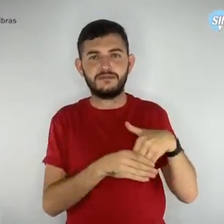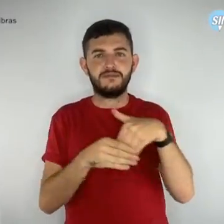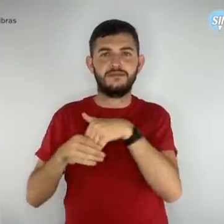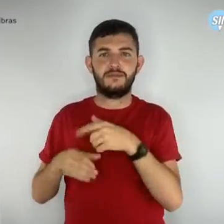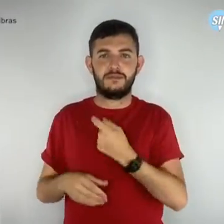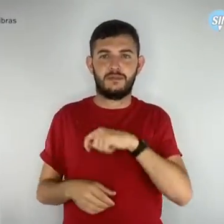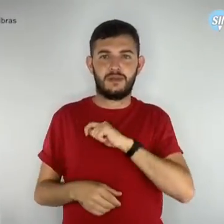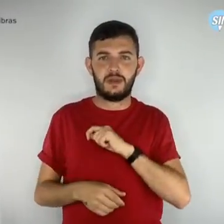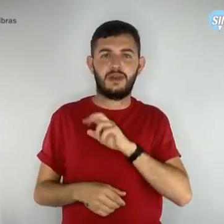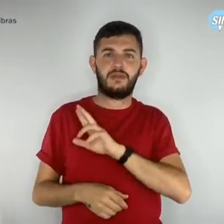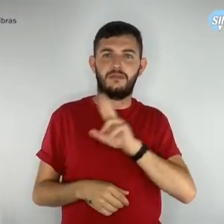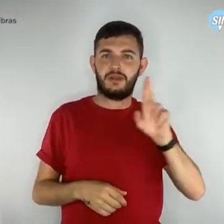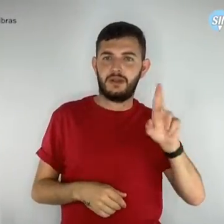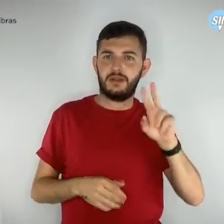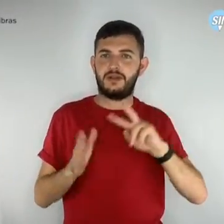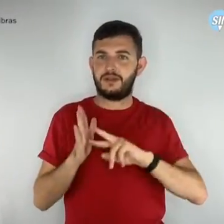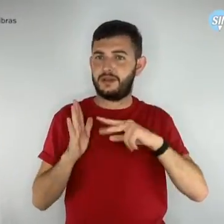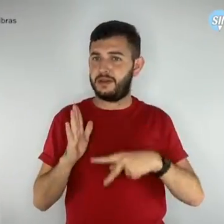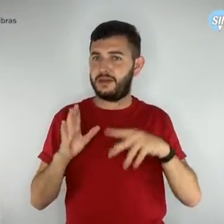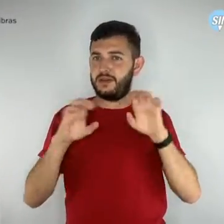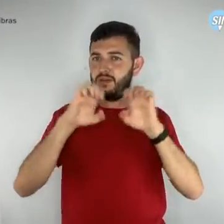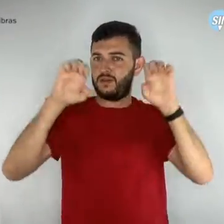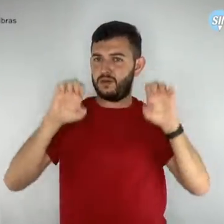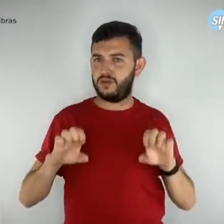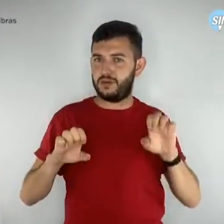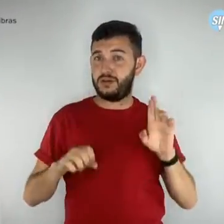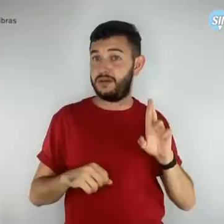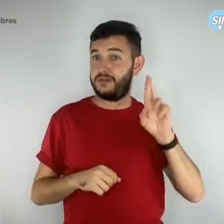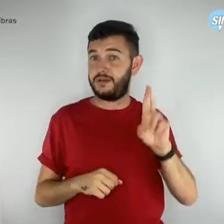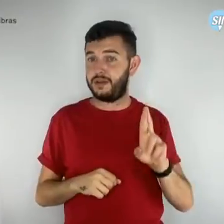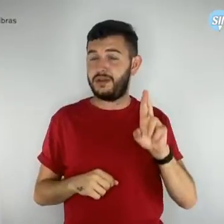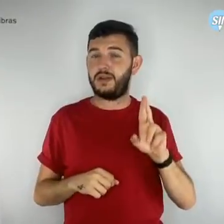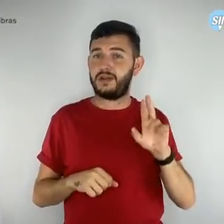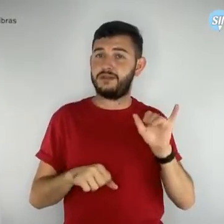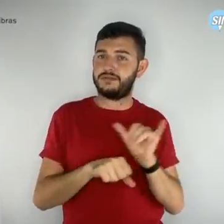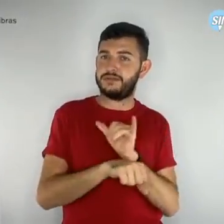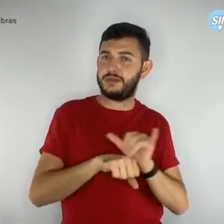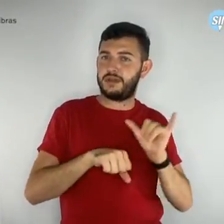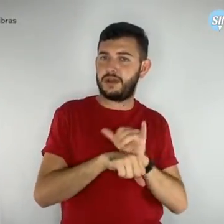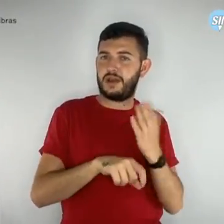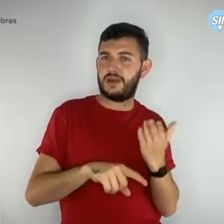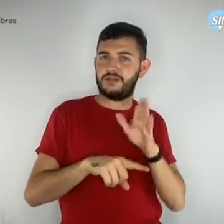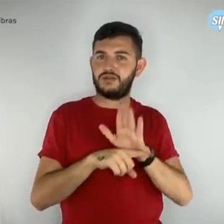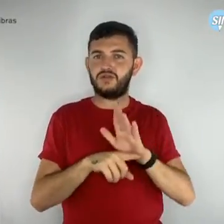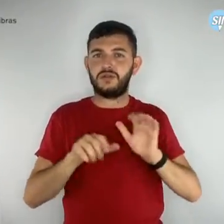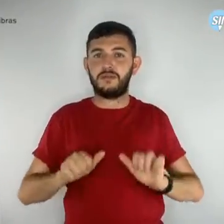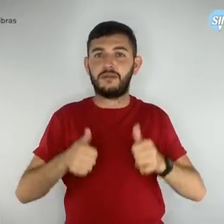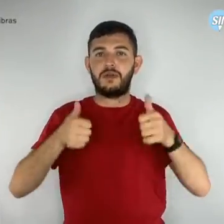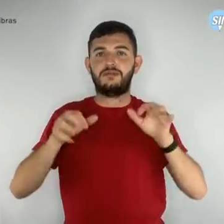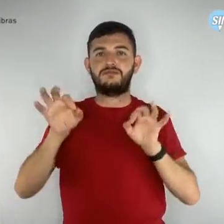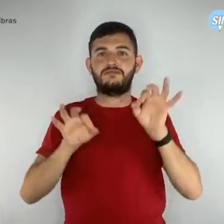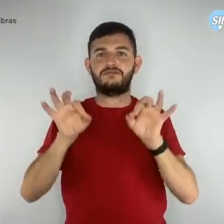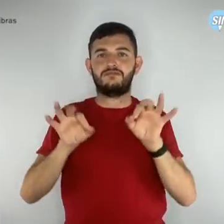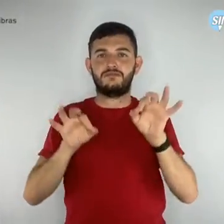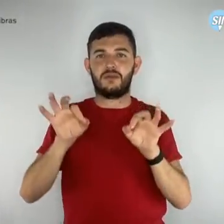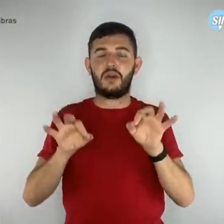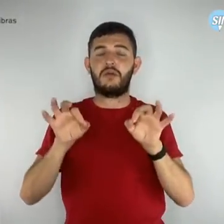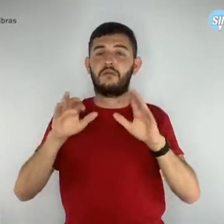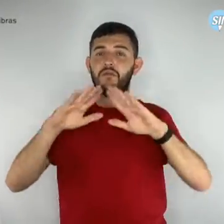estrutura de representação é viabilizar uma melhor organização por local de trabalho e assim